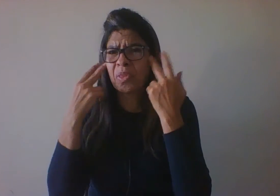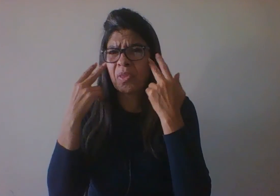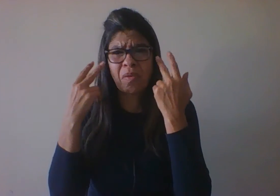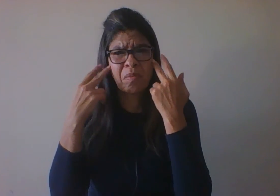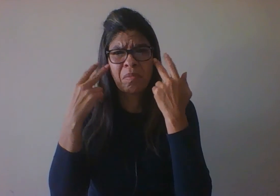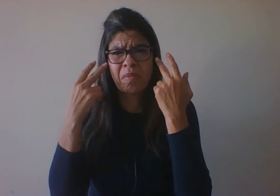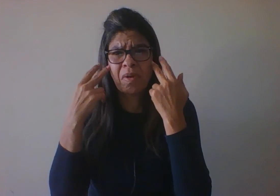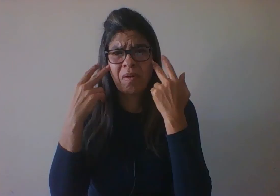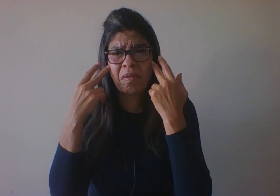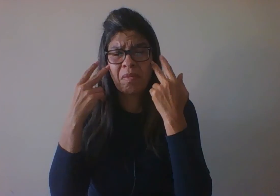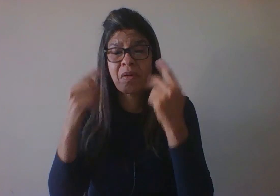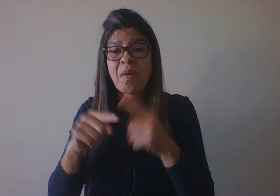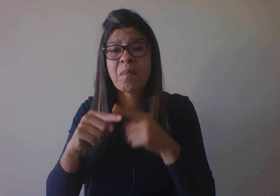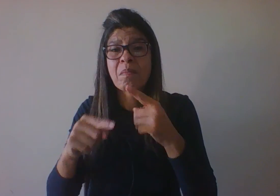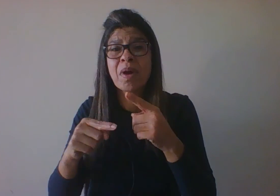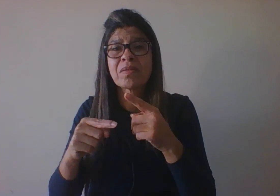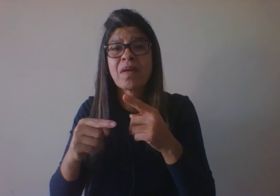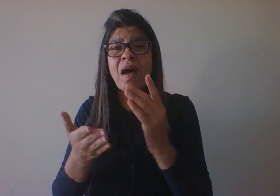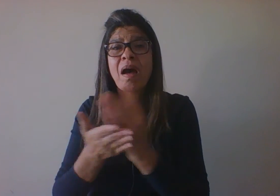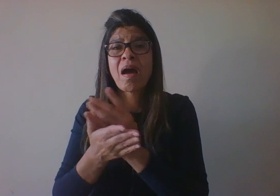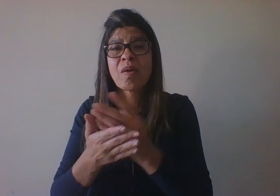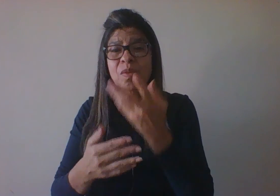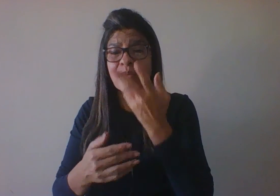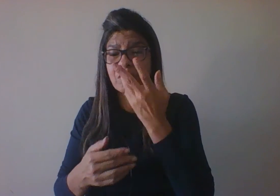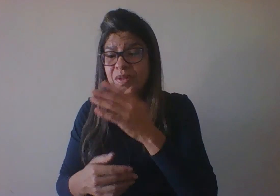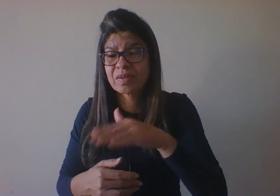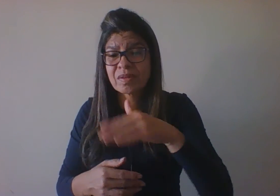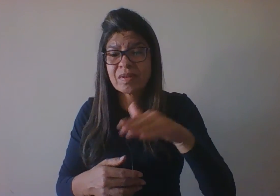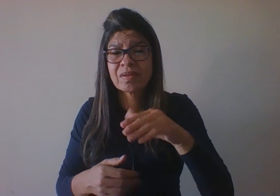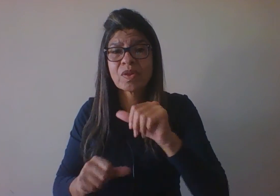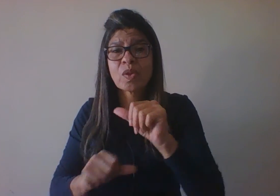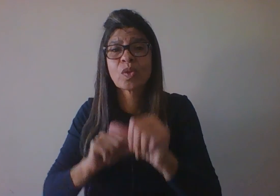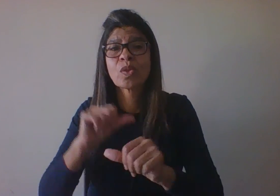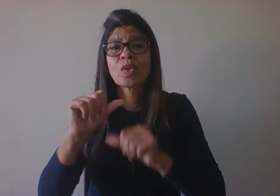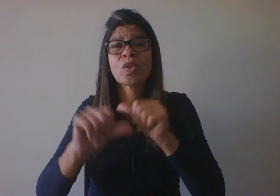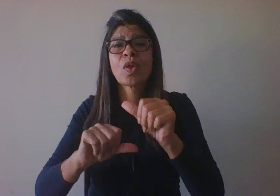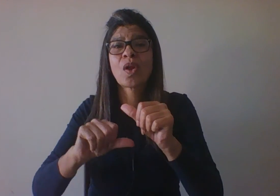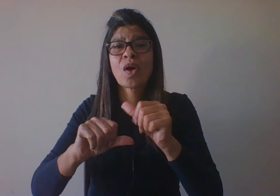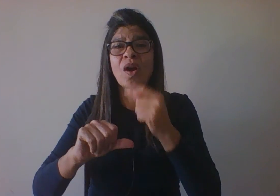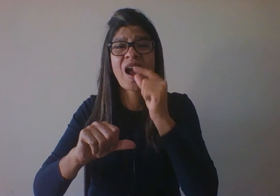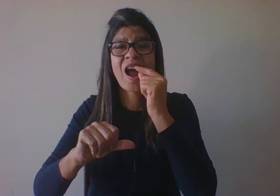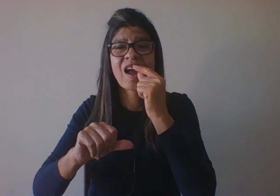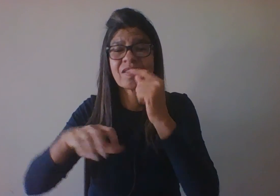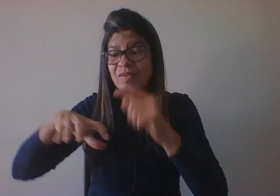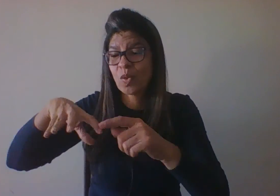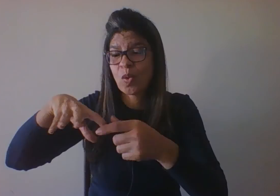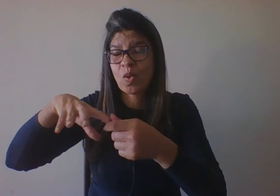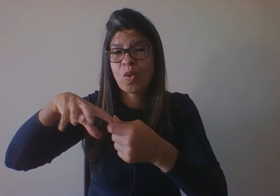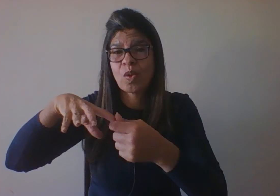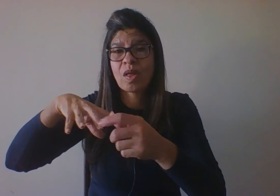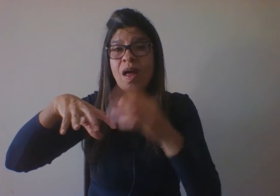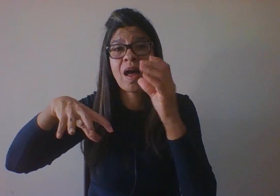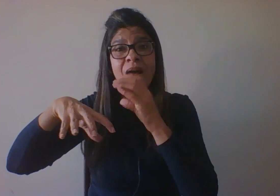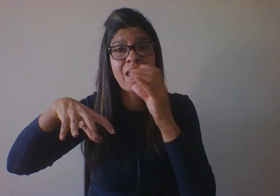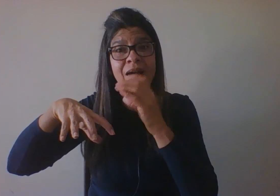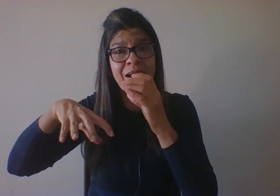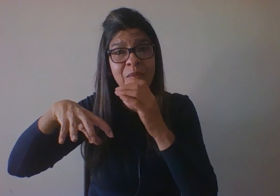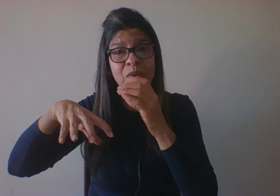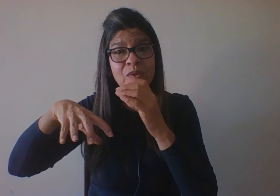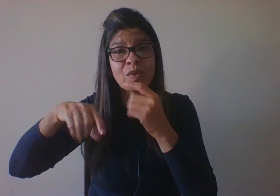dentes mais rapidamente, mais precocemente ou mais tardiamente. Por quê? Porque essa mudança está grandemente associada